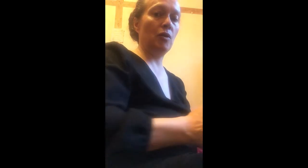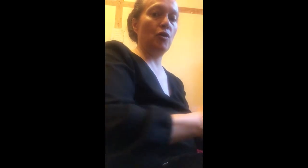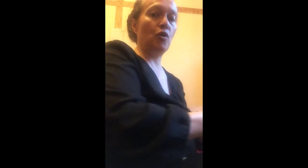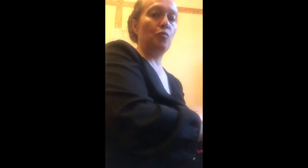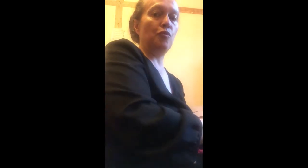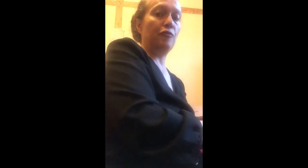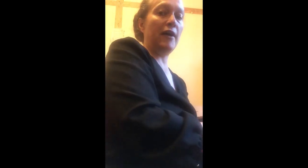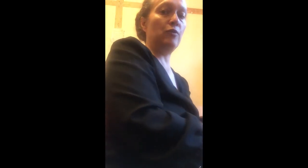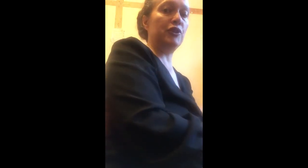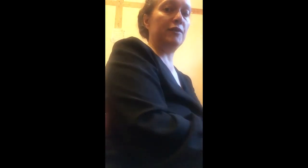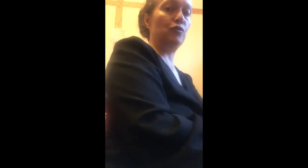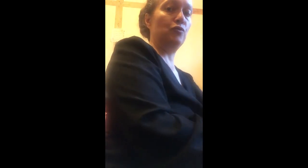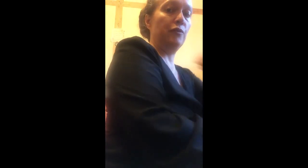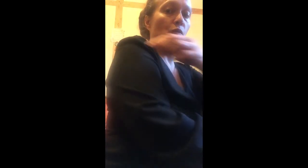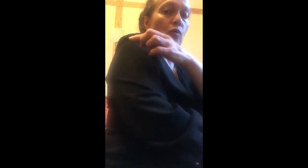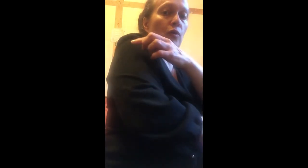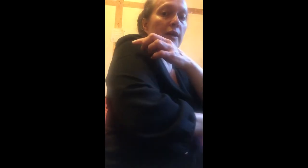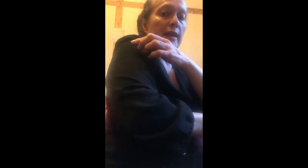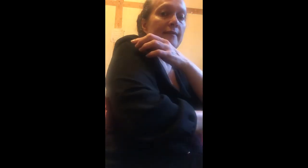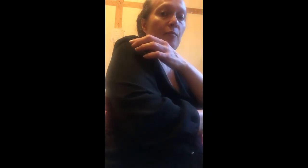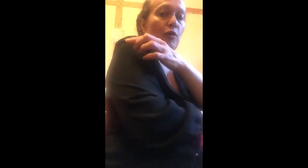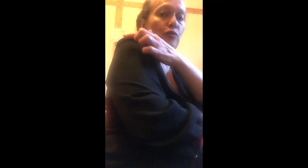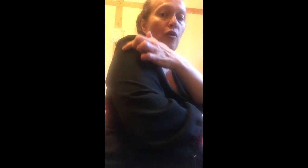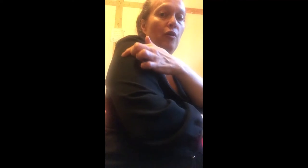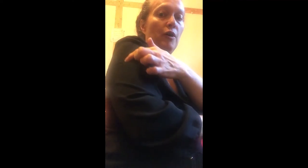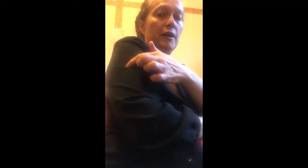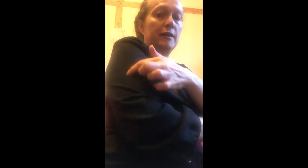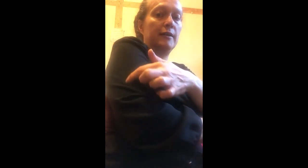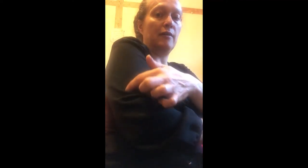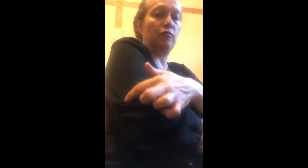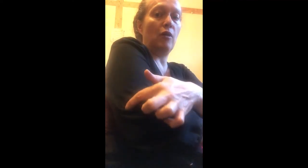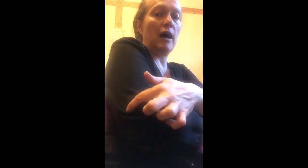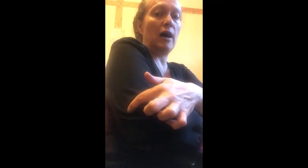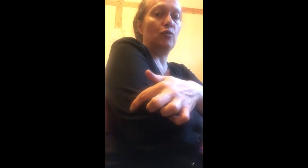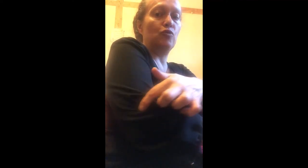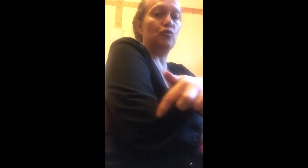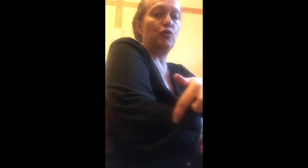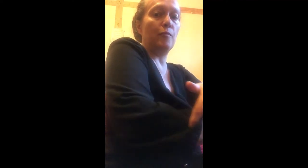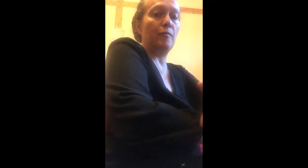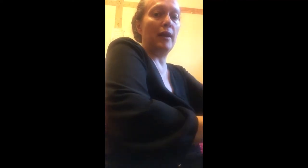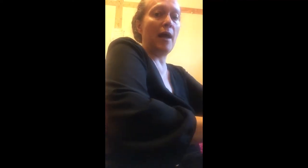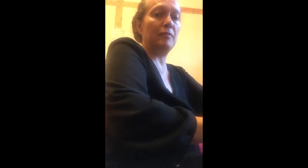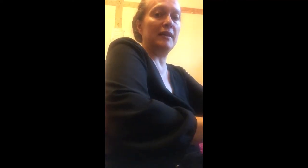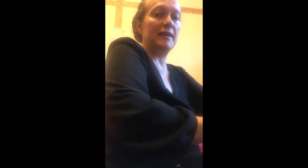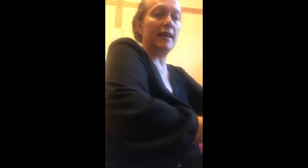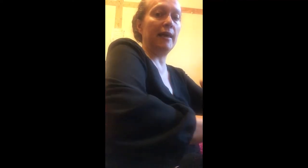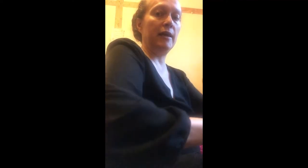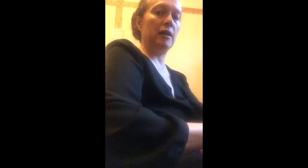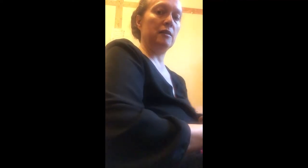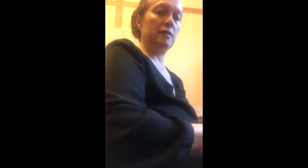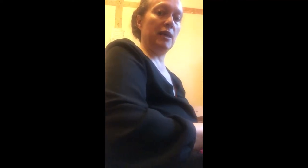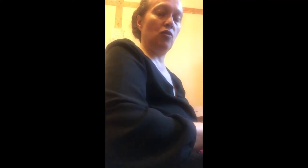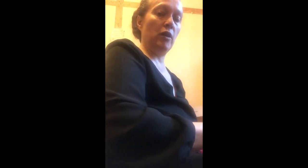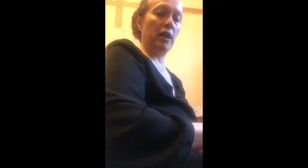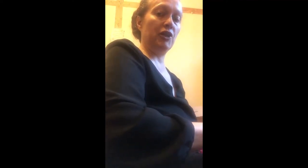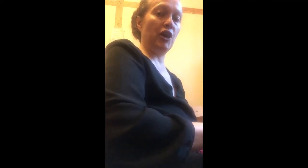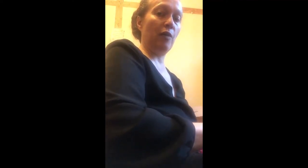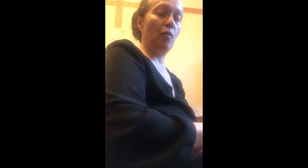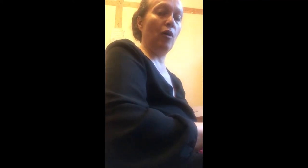Pour faire le geste du vélo, il est important d'avoir le coude bien plié, décollé légèrement